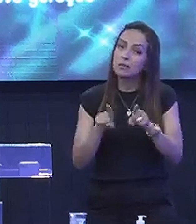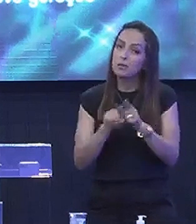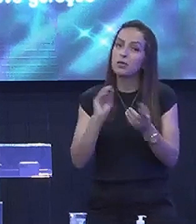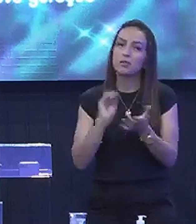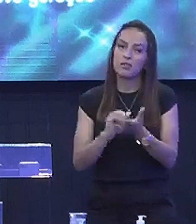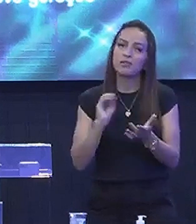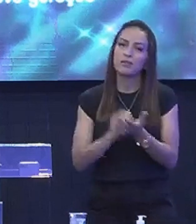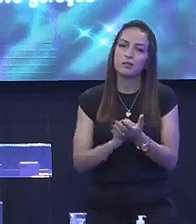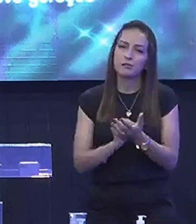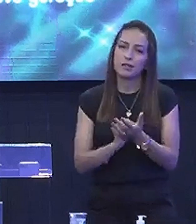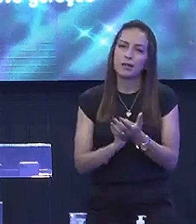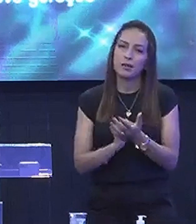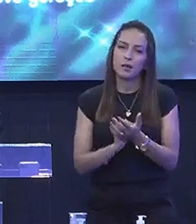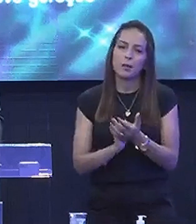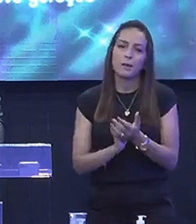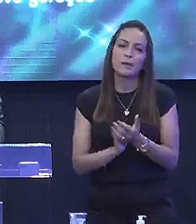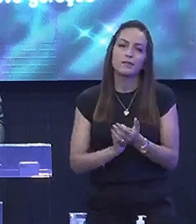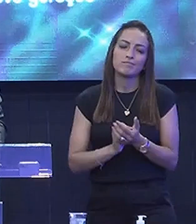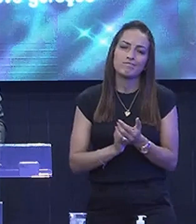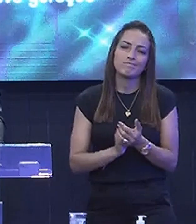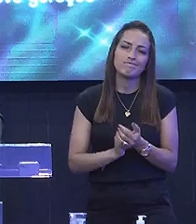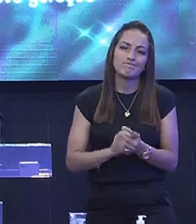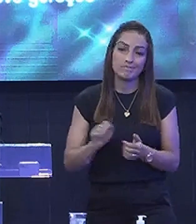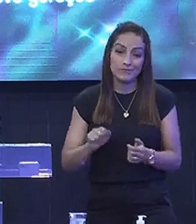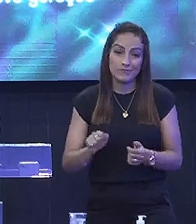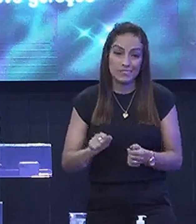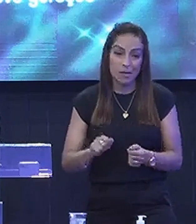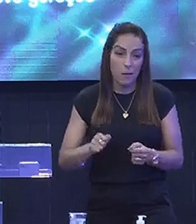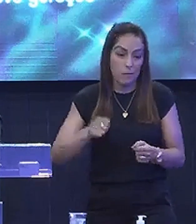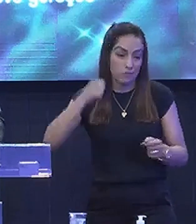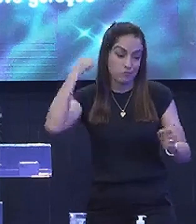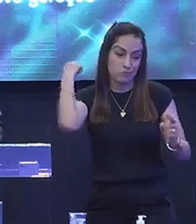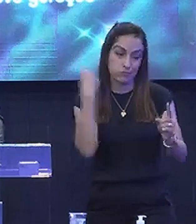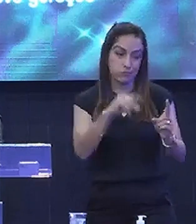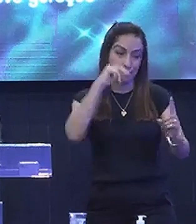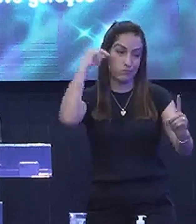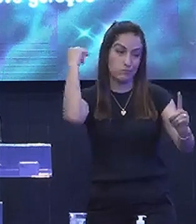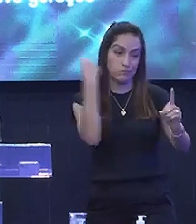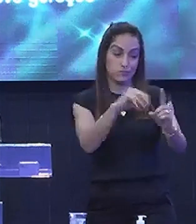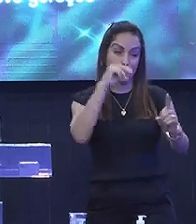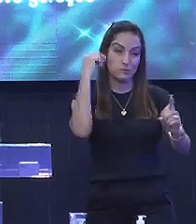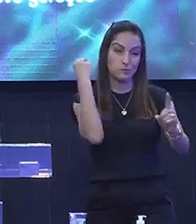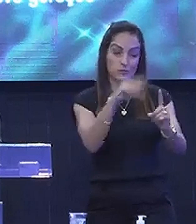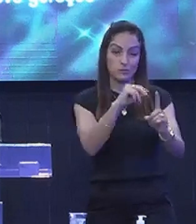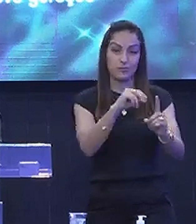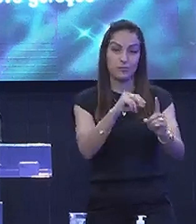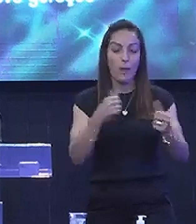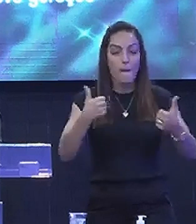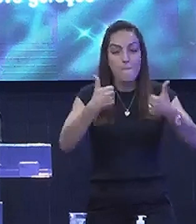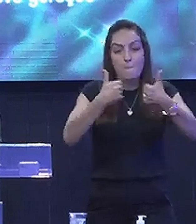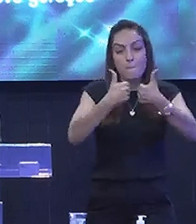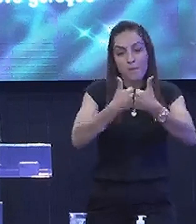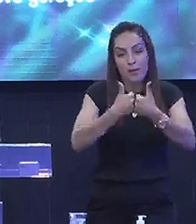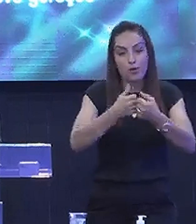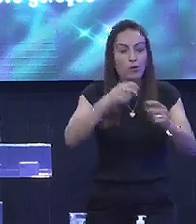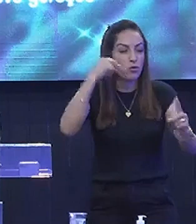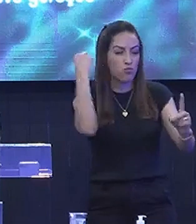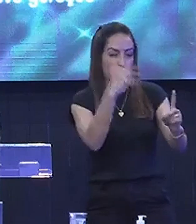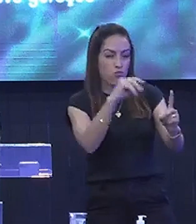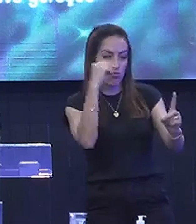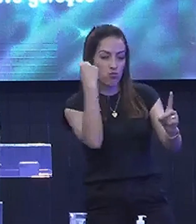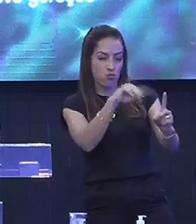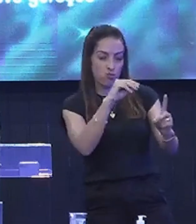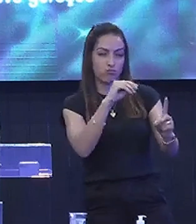O bom pastor Para te disciplinar Porque é vara E cajado Cajado É o que te traz perto A vara É o que te disciplina